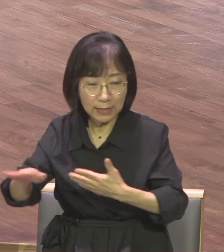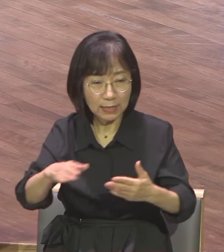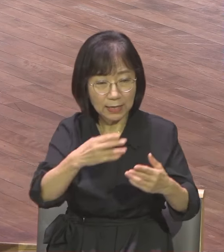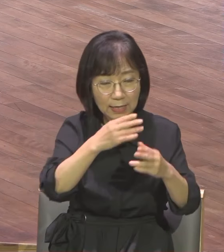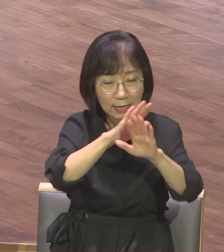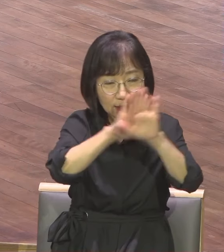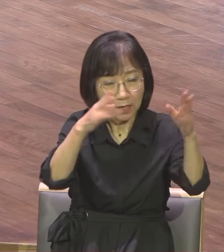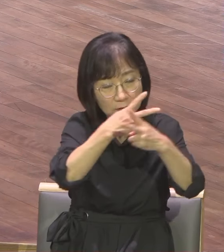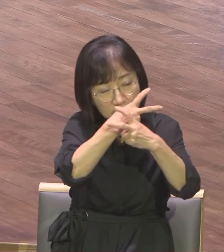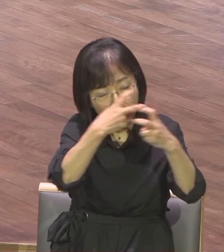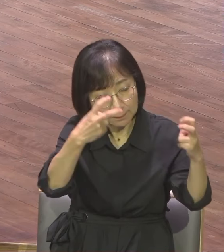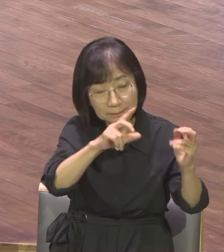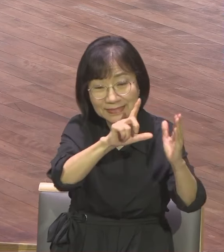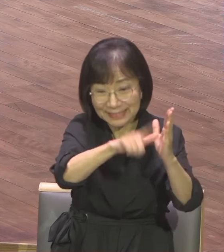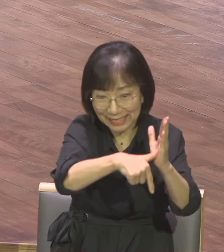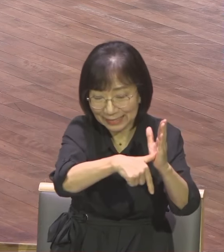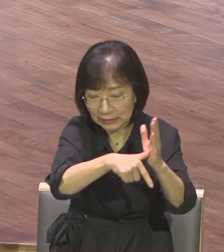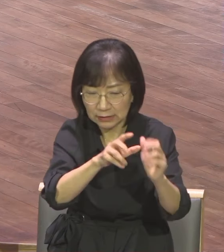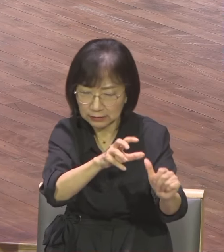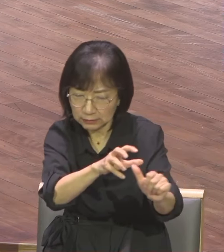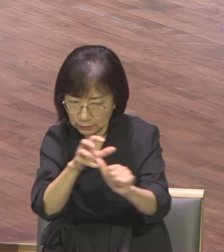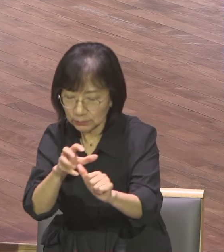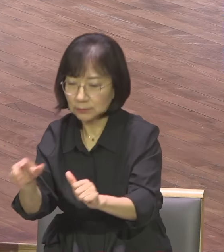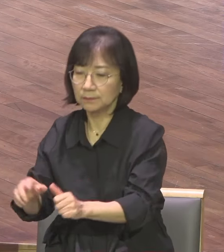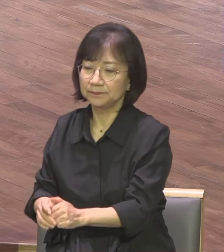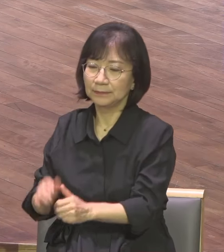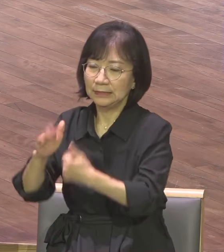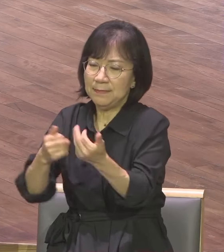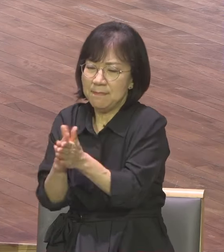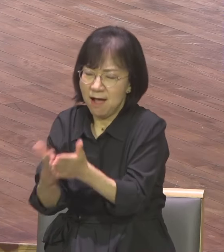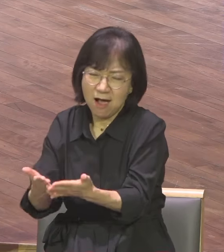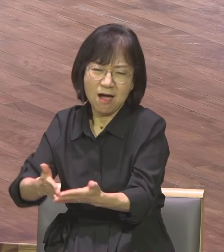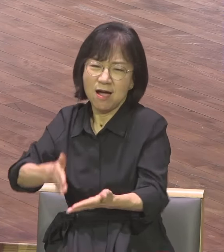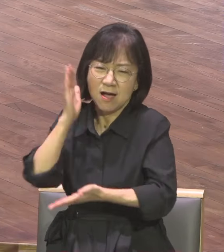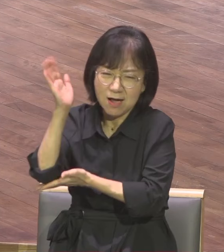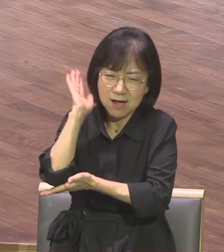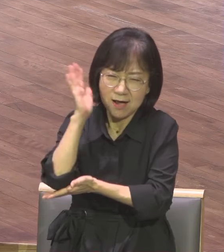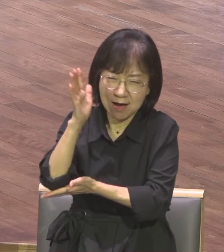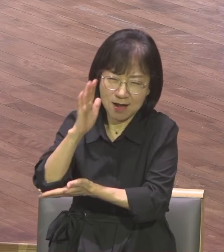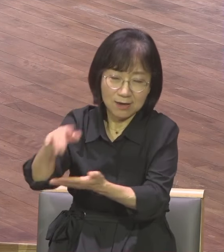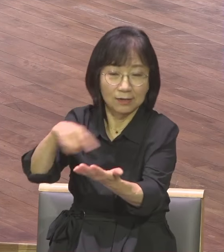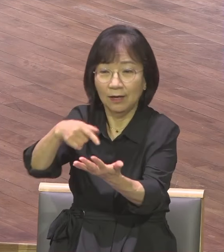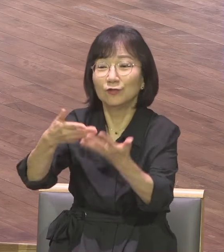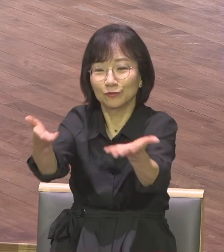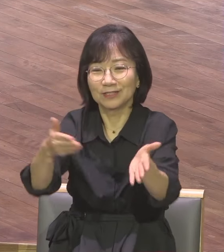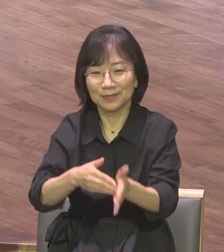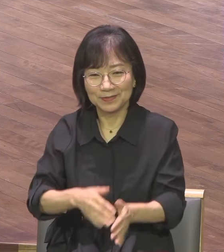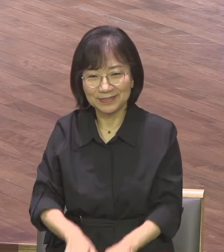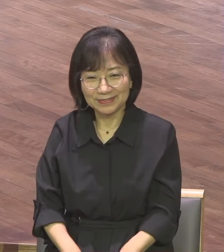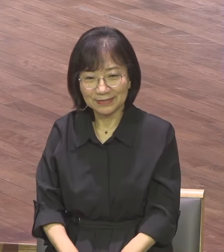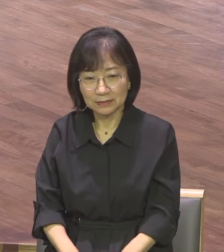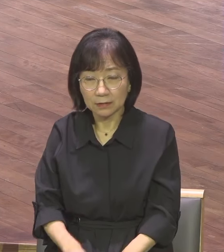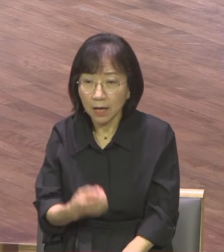그리스도 중심으로 성경을 가르친 것 대부분의 선도는 유대인이 아닙니다 헬라인이에요